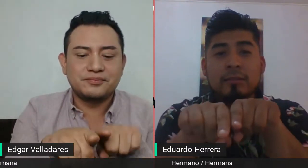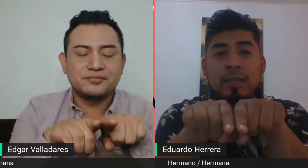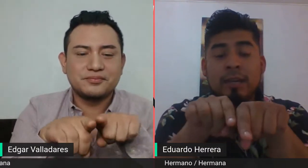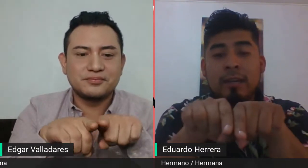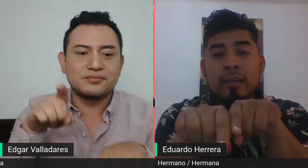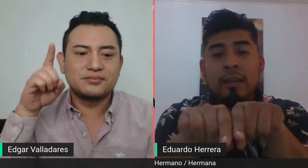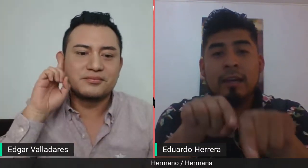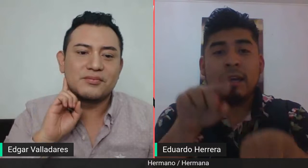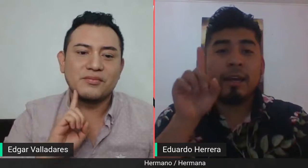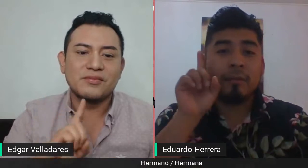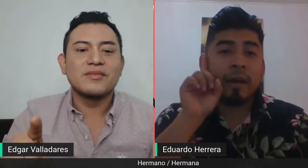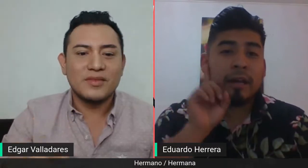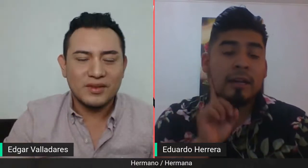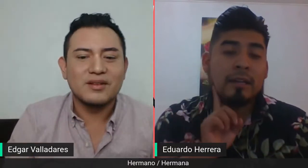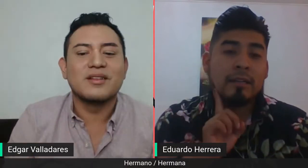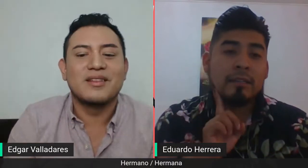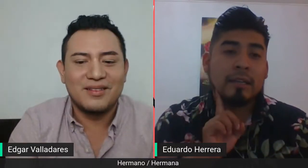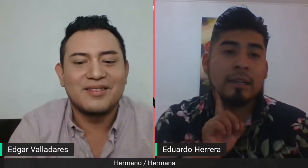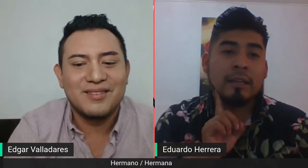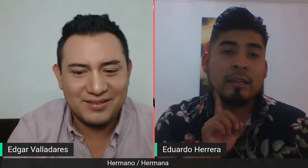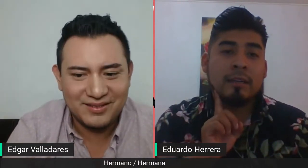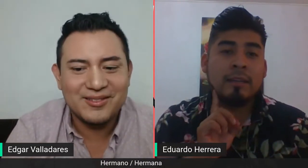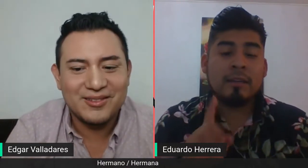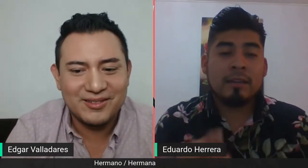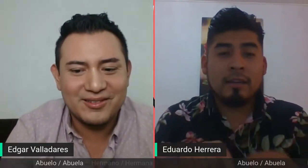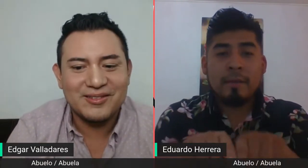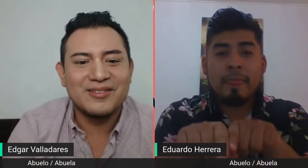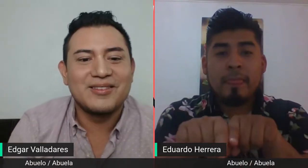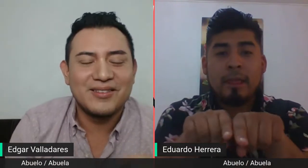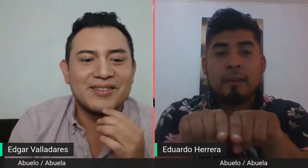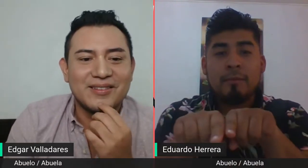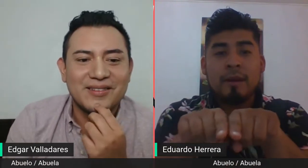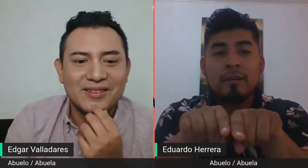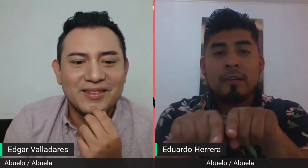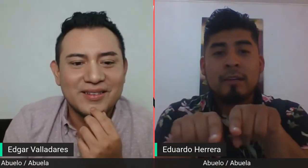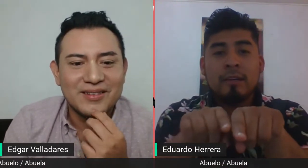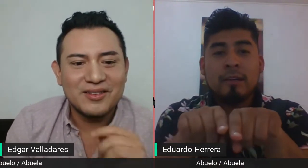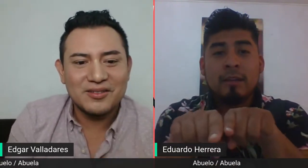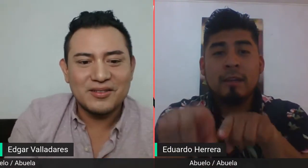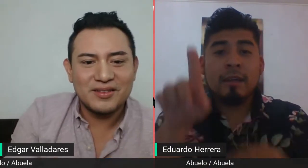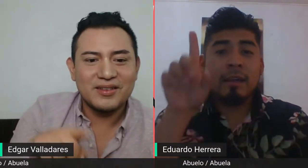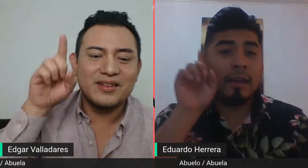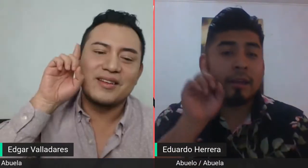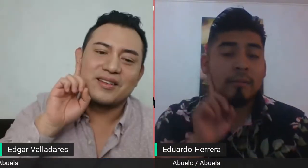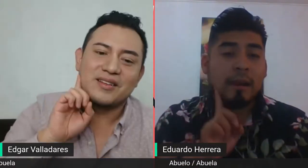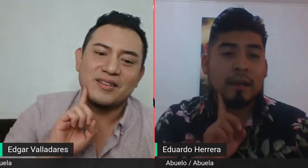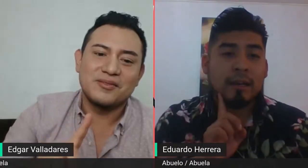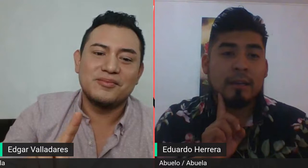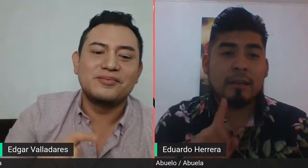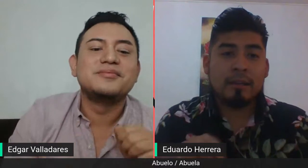es una hermana. ¿Sale? Hermano y hermano.